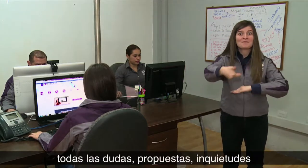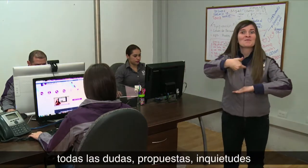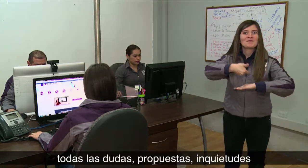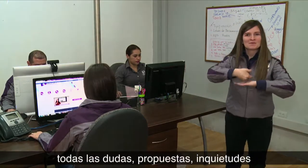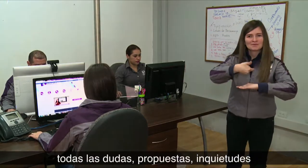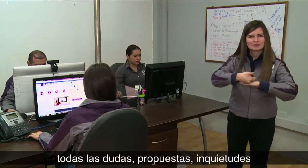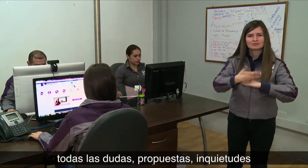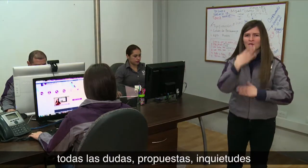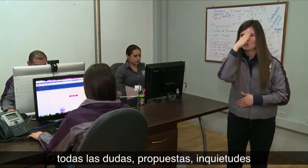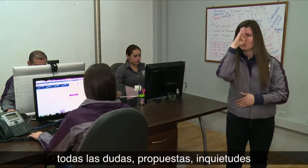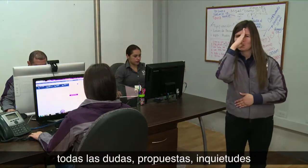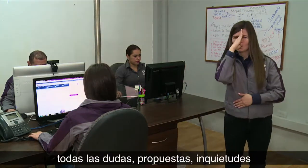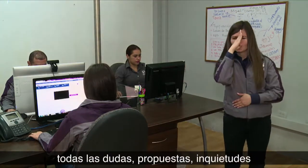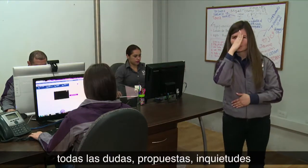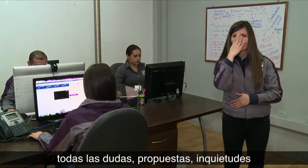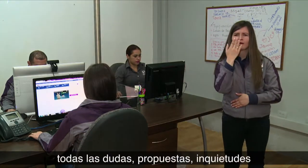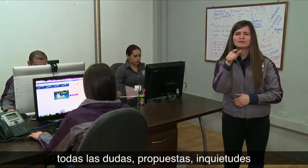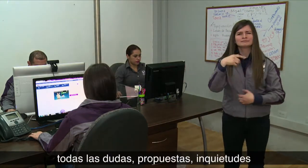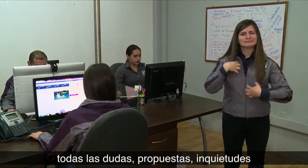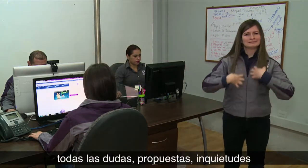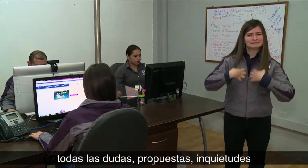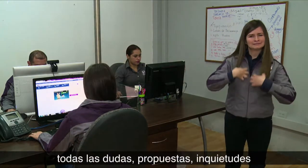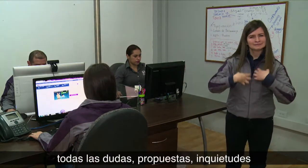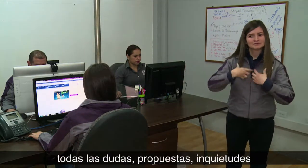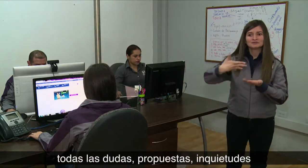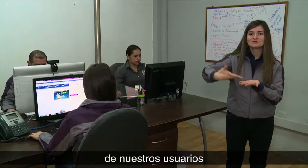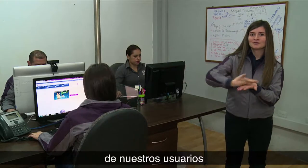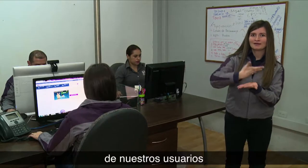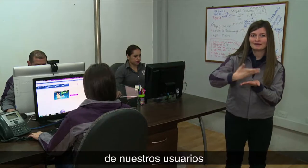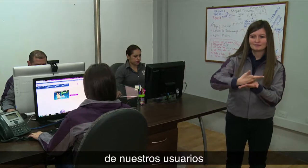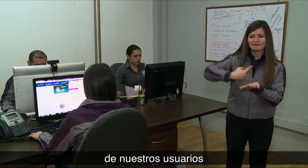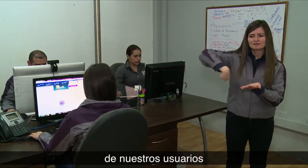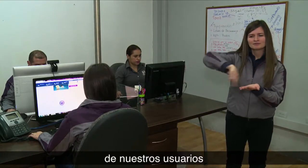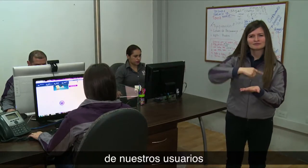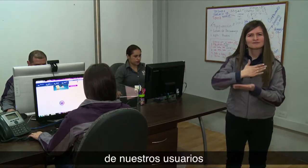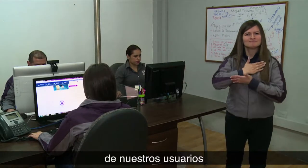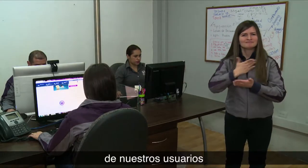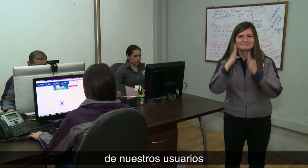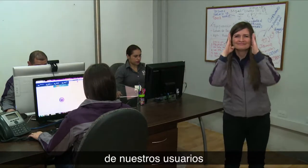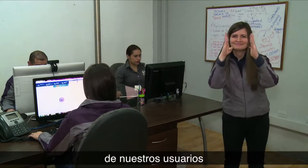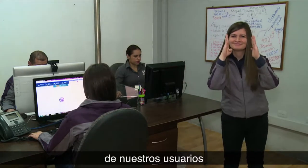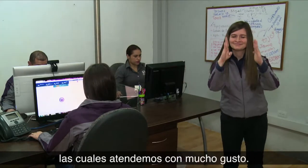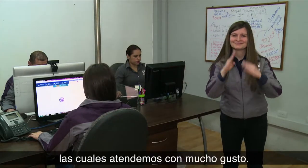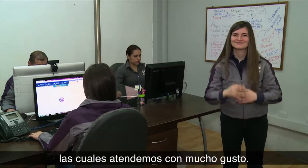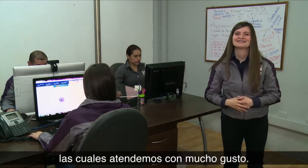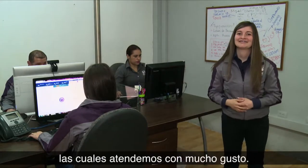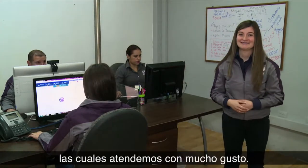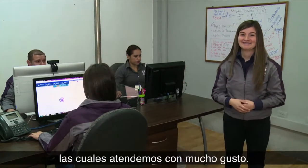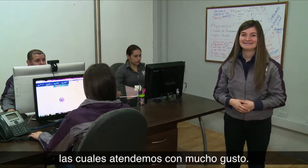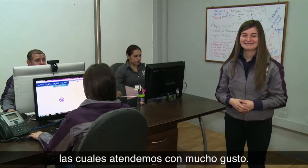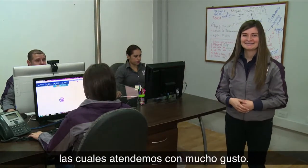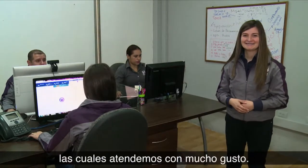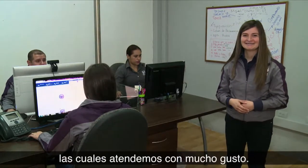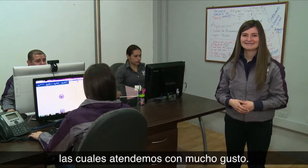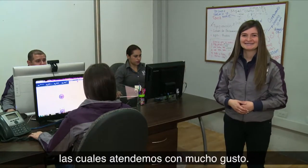las dudas, propuestas, inquietudes de nuestros usuarios, las cuales atendemos con mucho gusto.